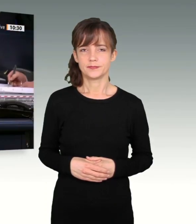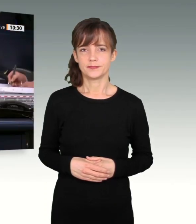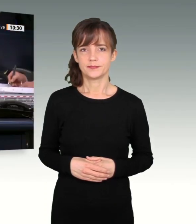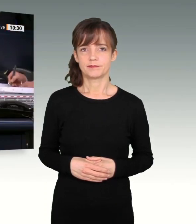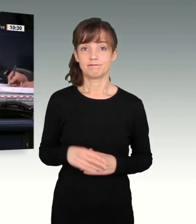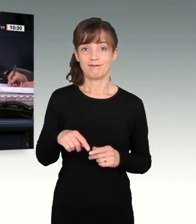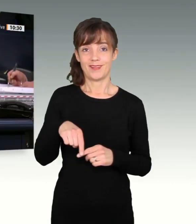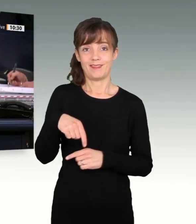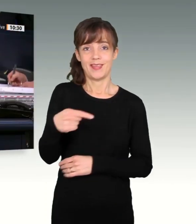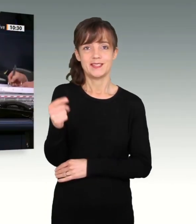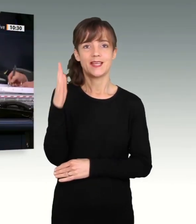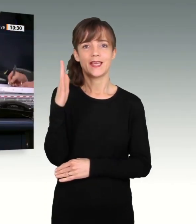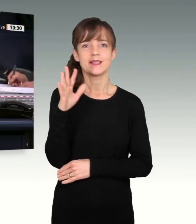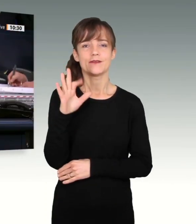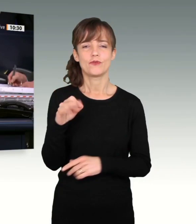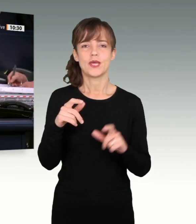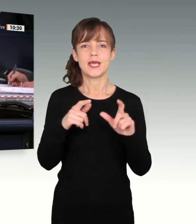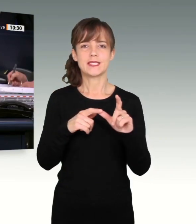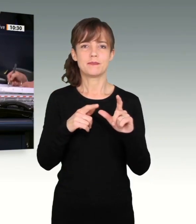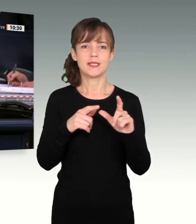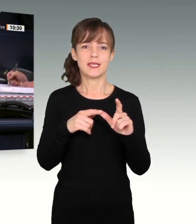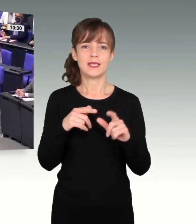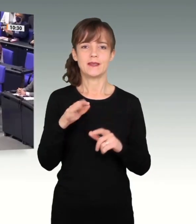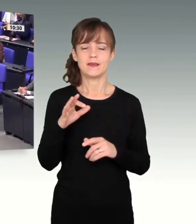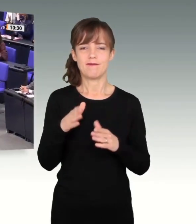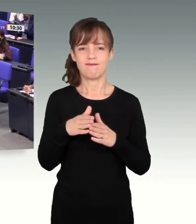Nächster Redner für die SPD-Fraktion Frank Schwabe.